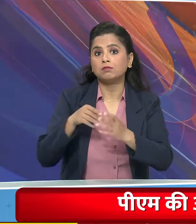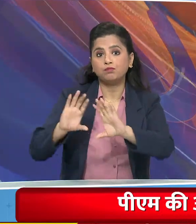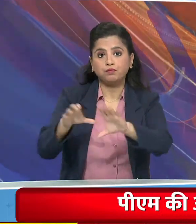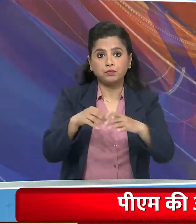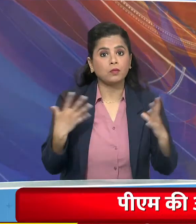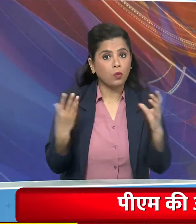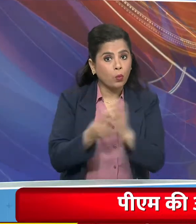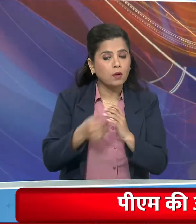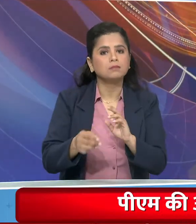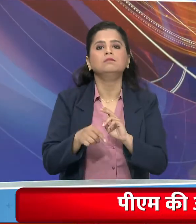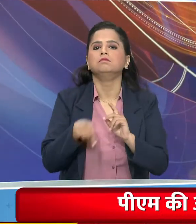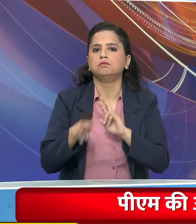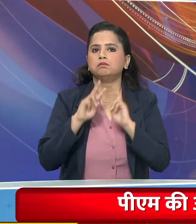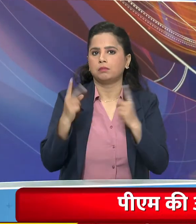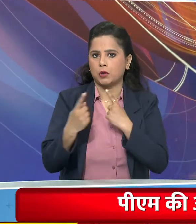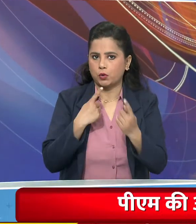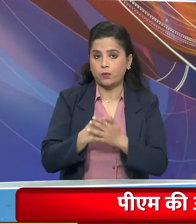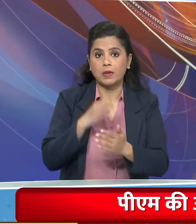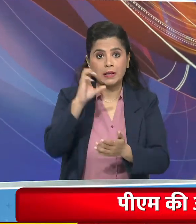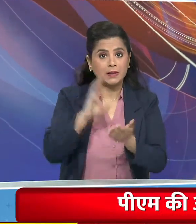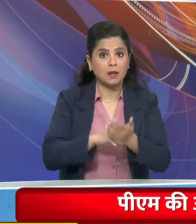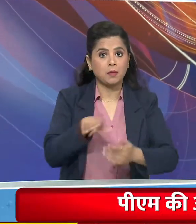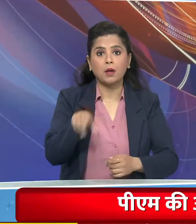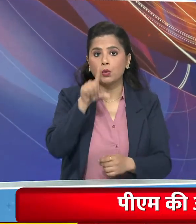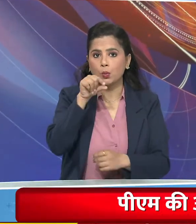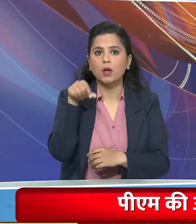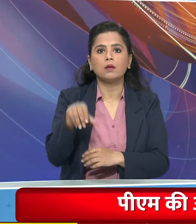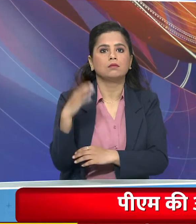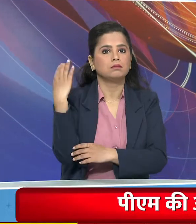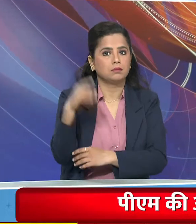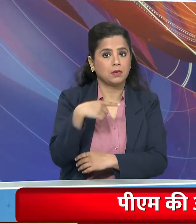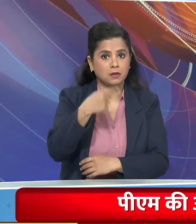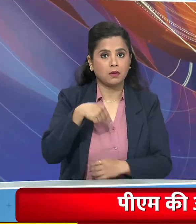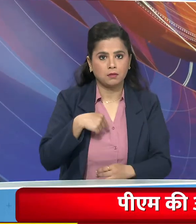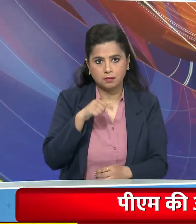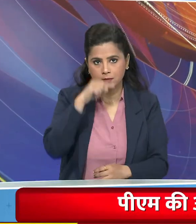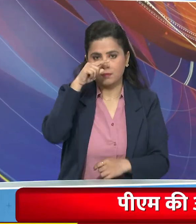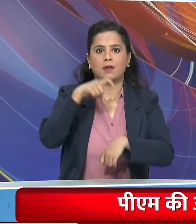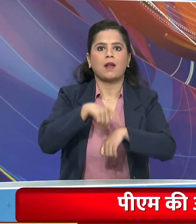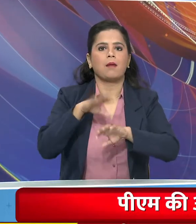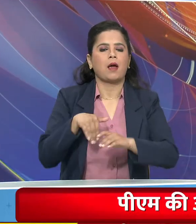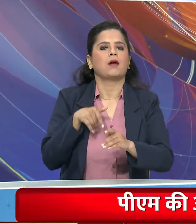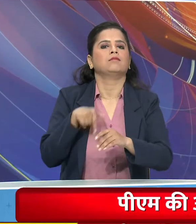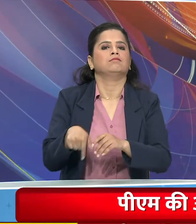साथ बैठकी मुख्य मंत्री ने ट्वीट कर बताया गौरव कशन